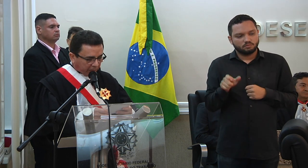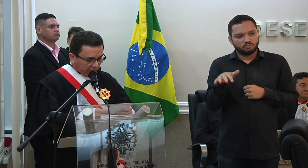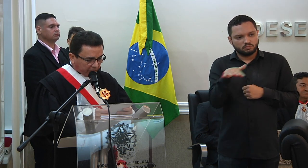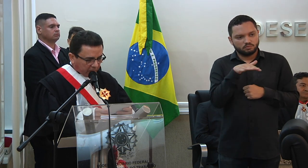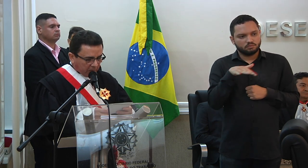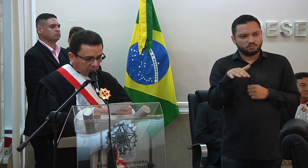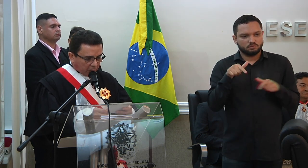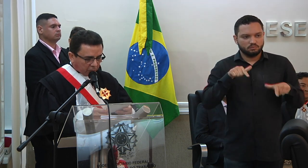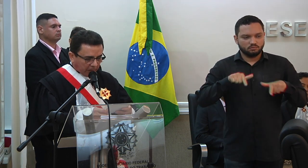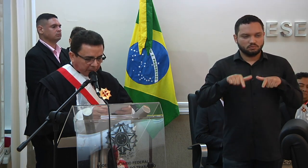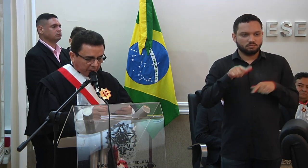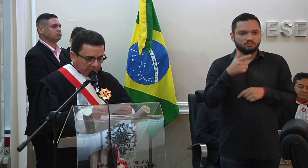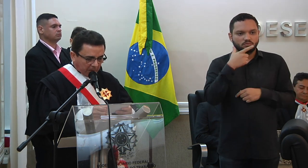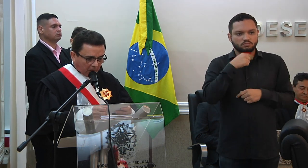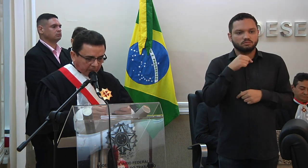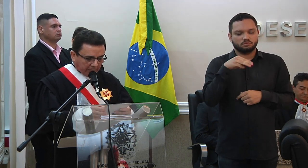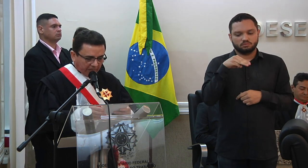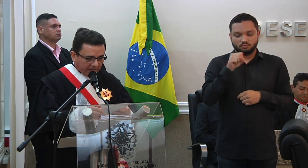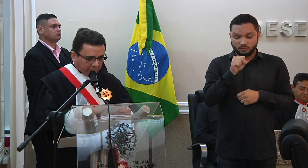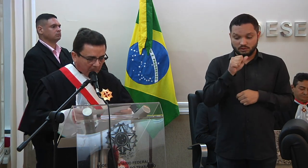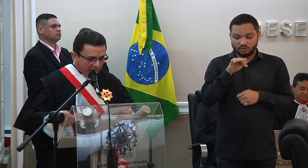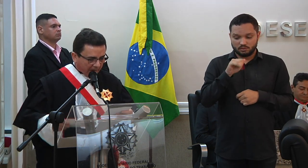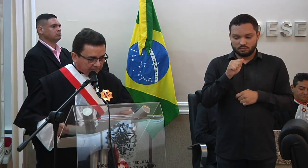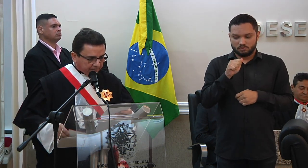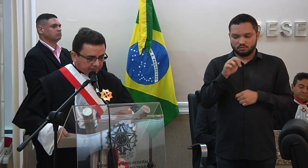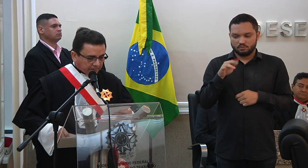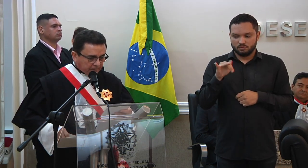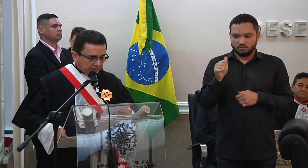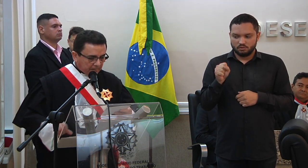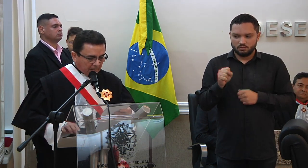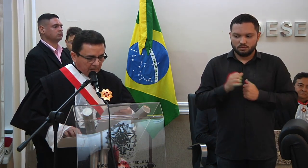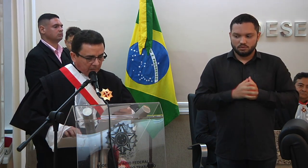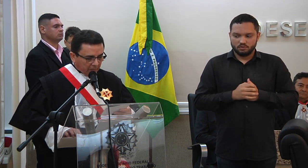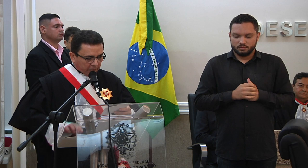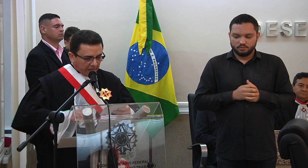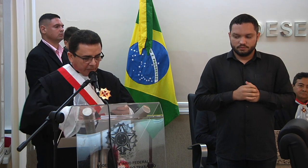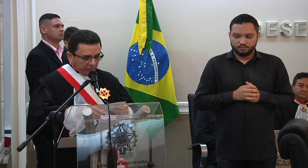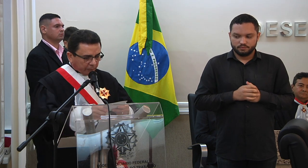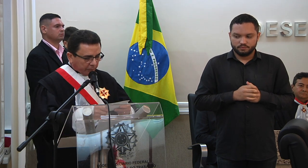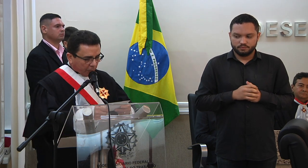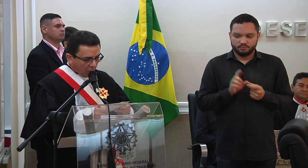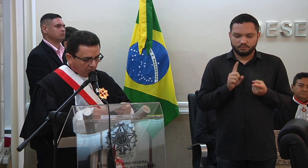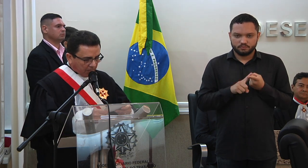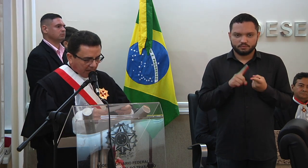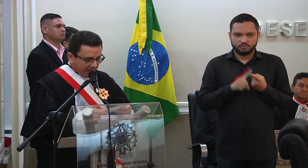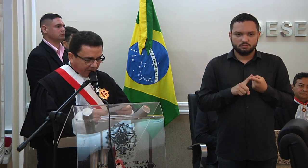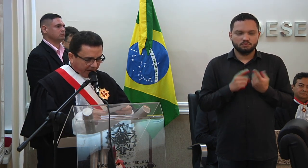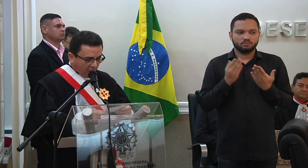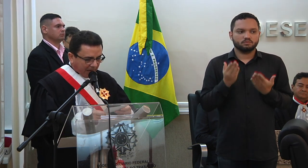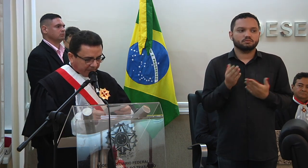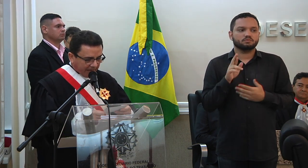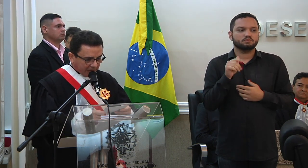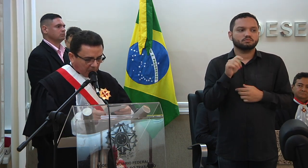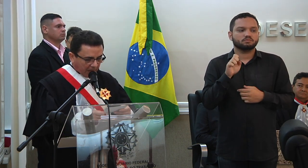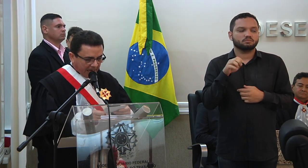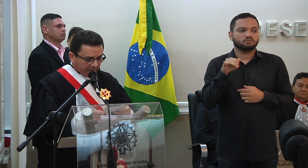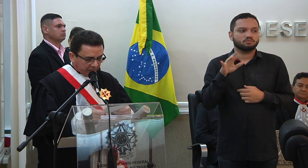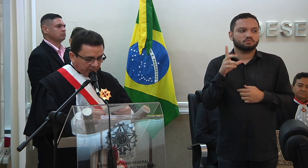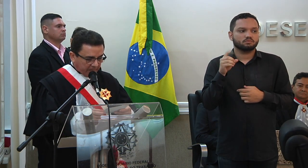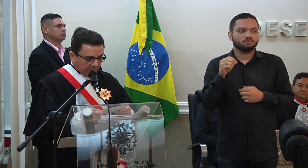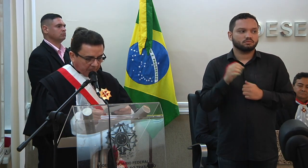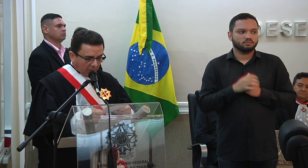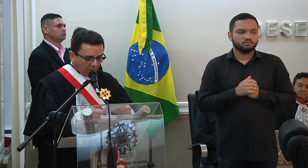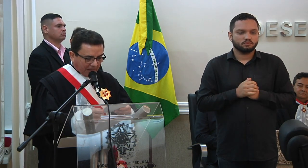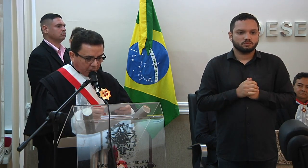geral em exercício, doutora Sâmia Costa Farias Maia. Excelentíssimo senhor, Rafael Machado